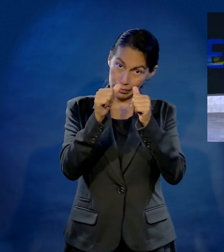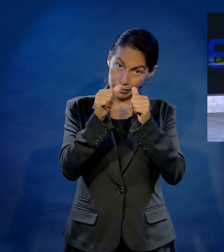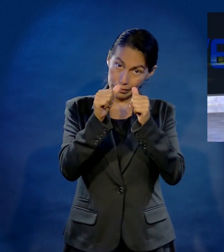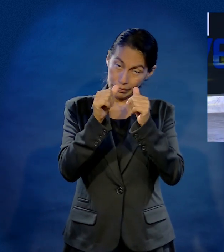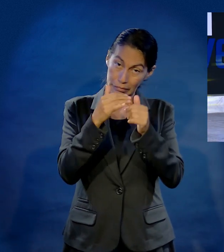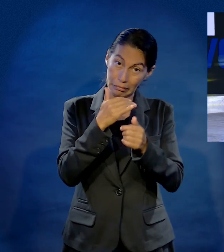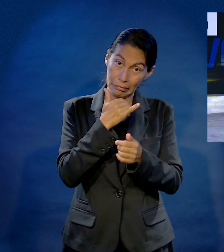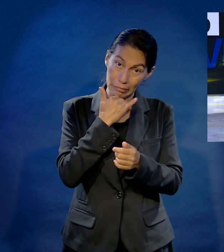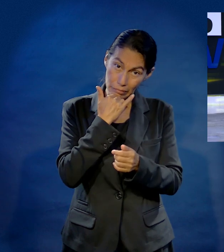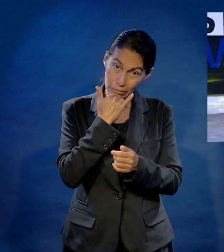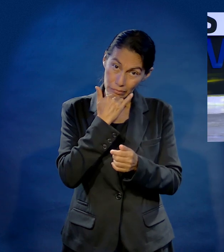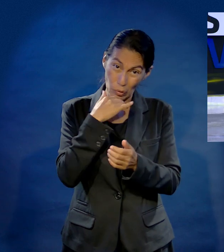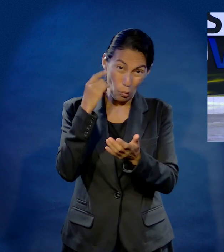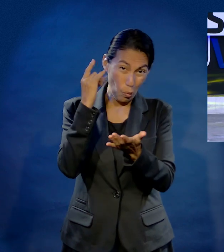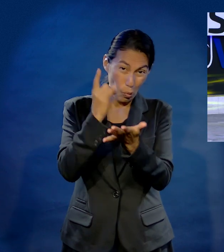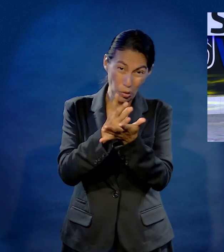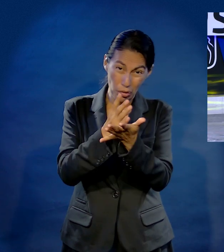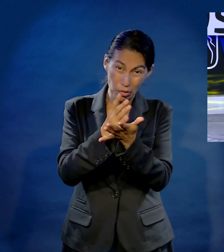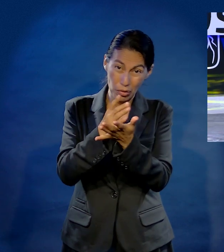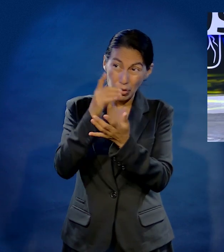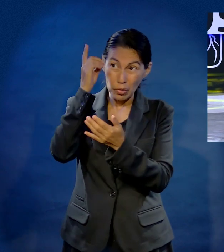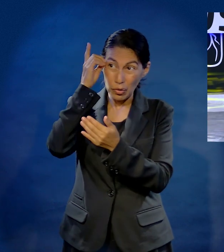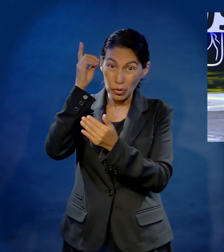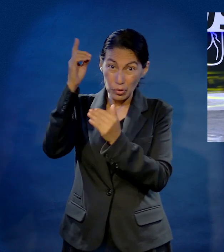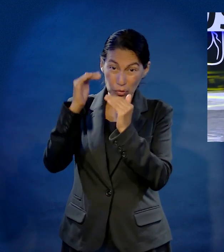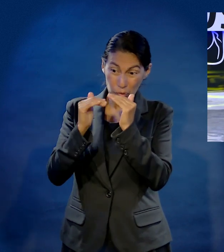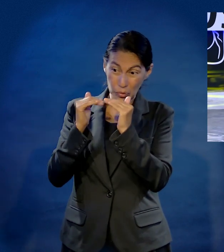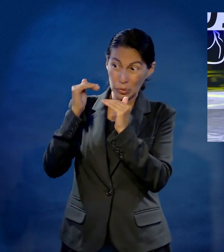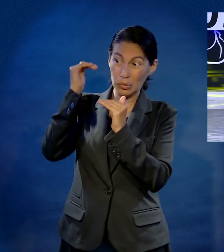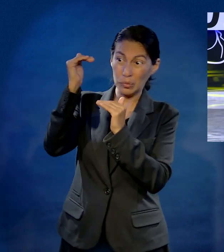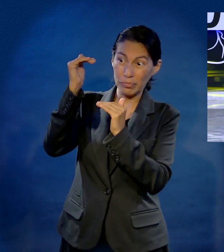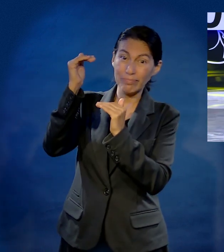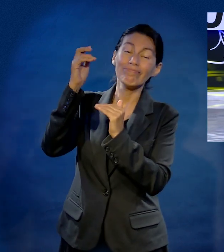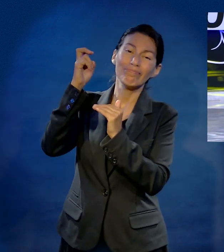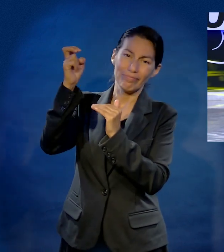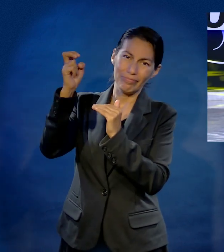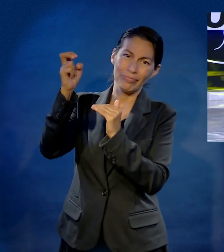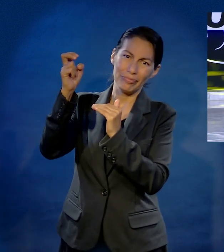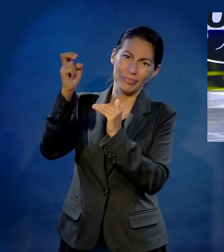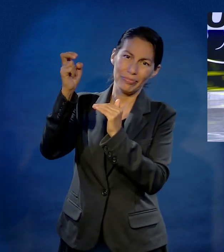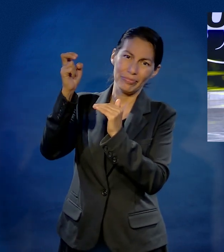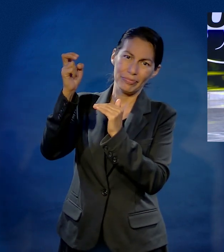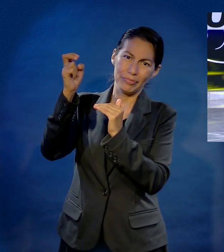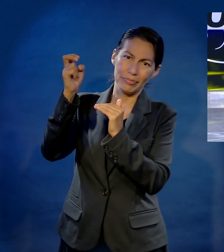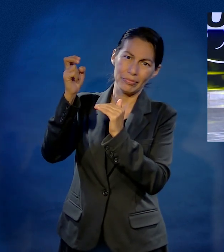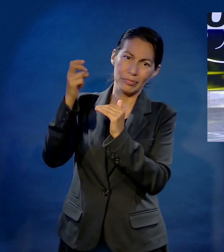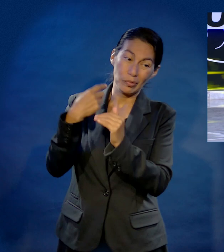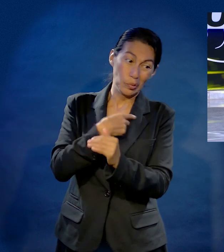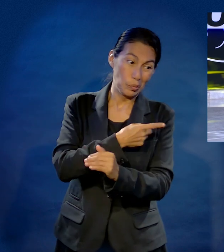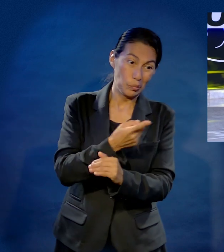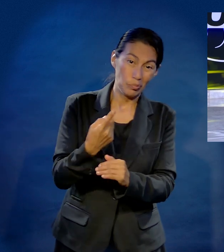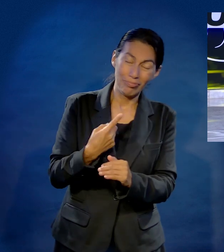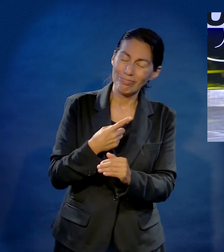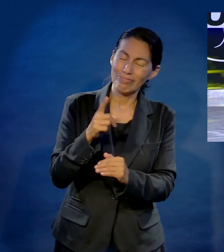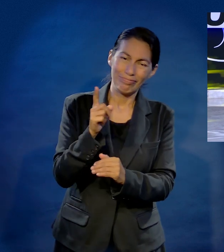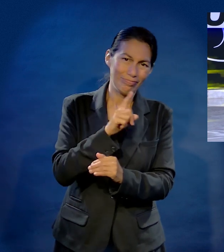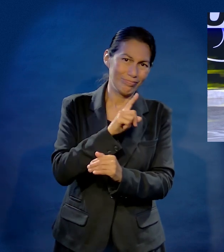el único que merece pleitesía es Jesucristo. Es el único. No importa cuánta soberbia levante tu